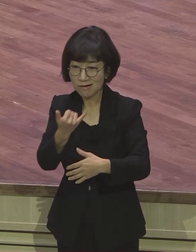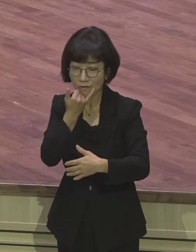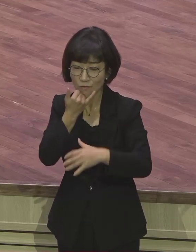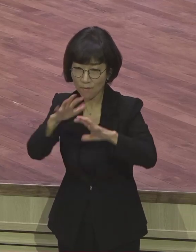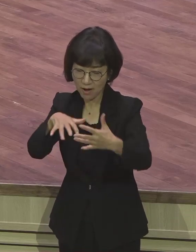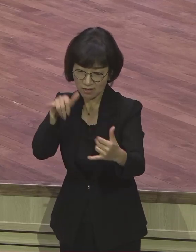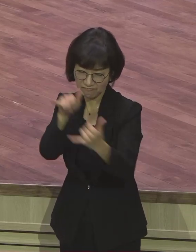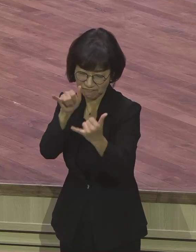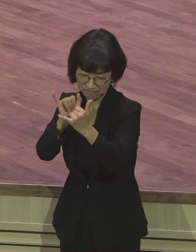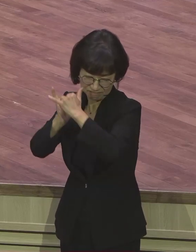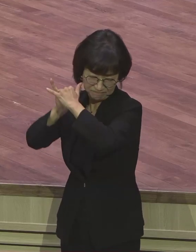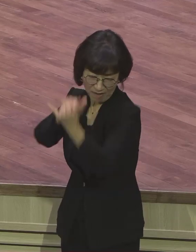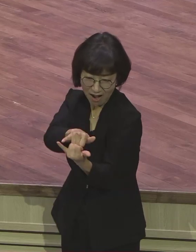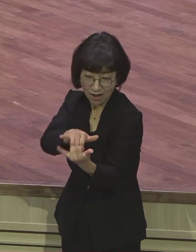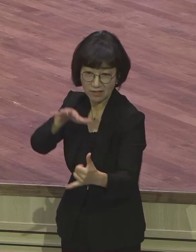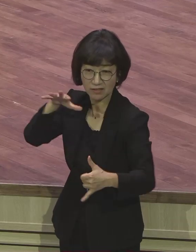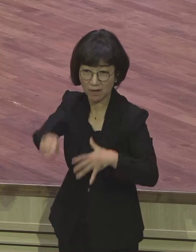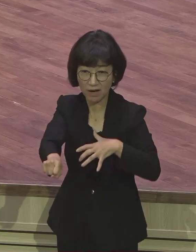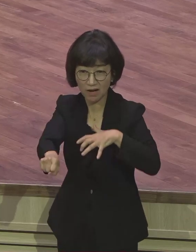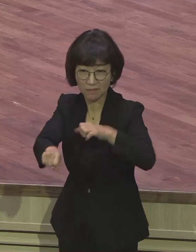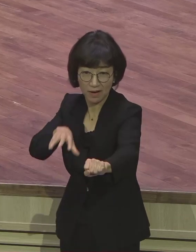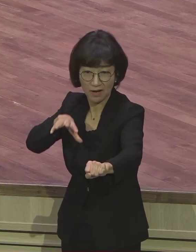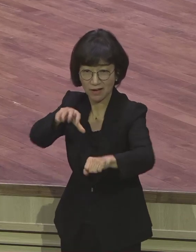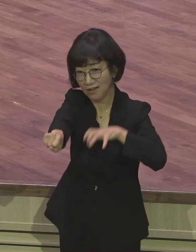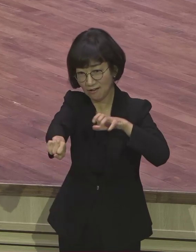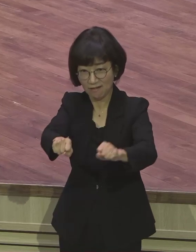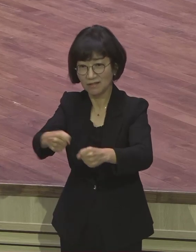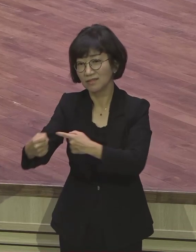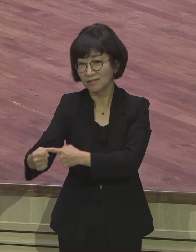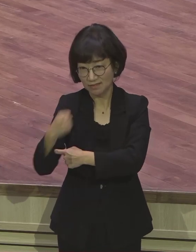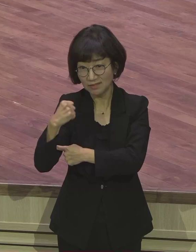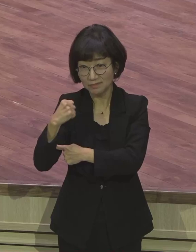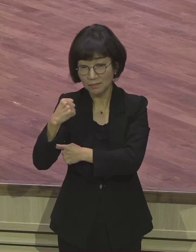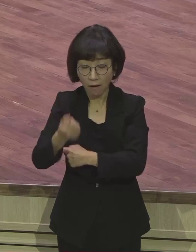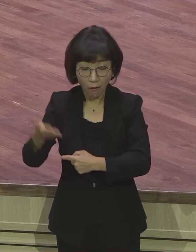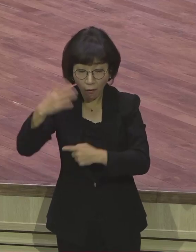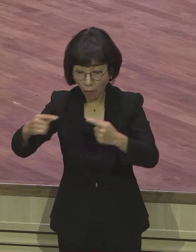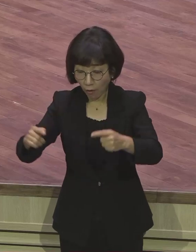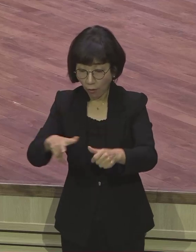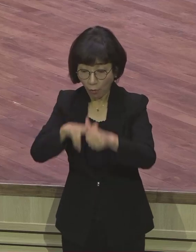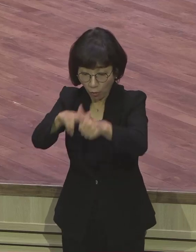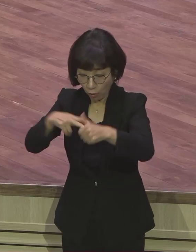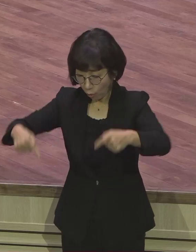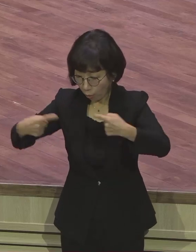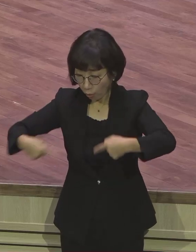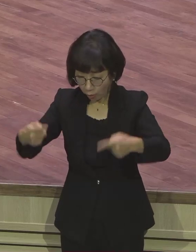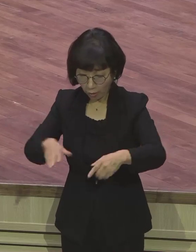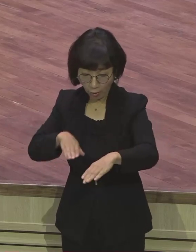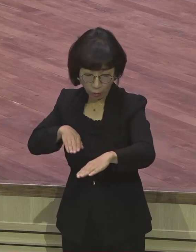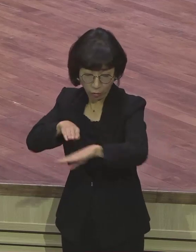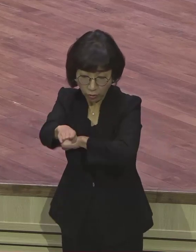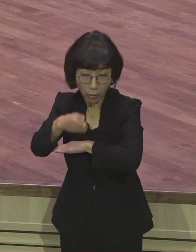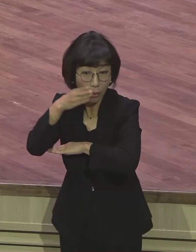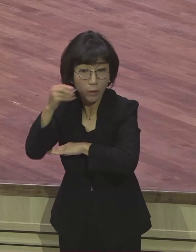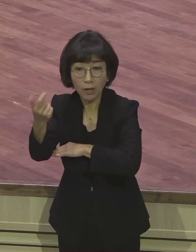그런데 이 전차 부대가 제대로 활동을 제대로 하려고 하면